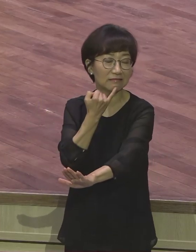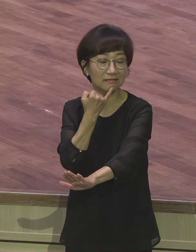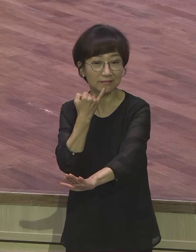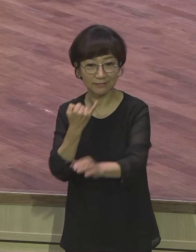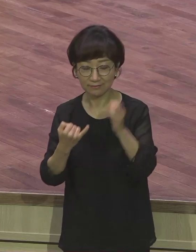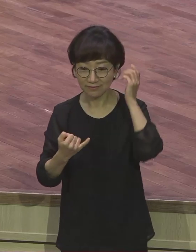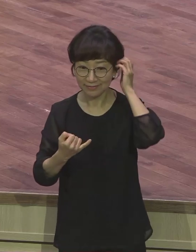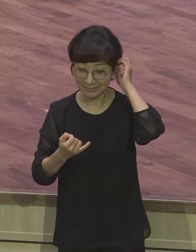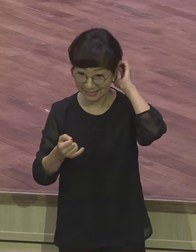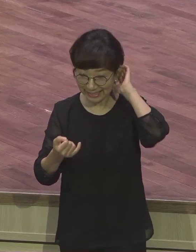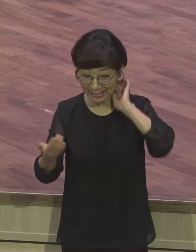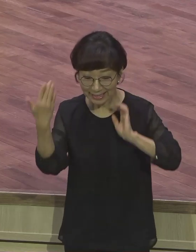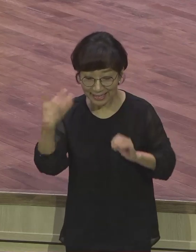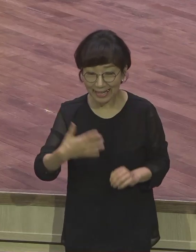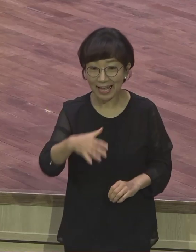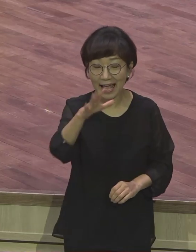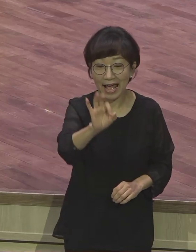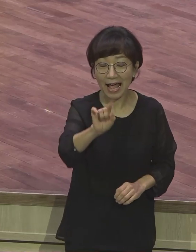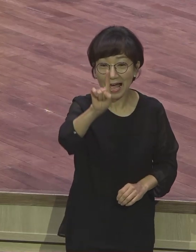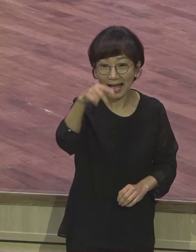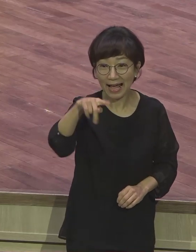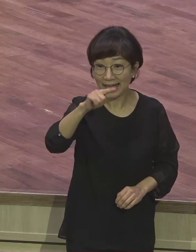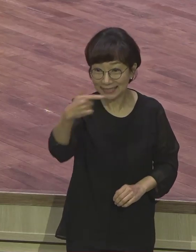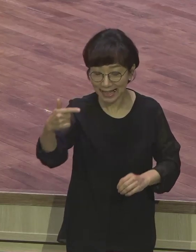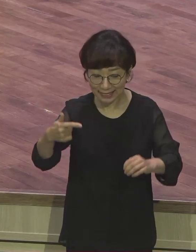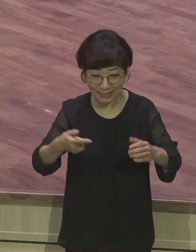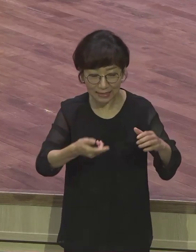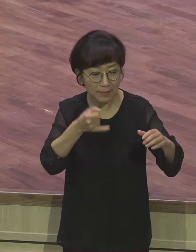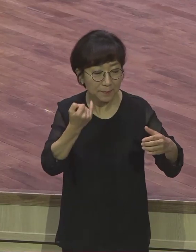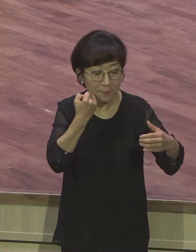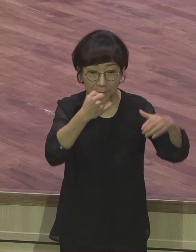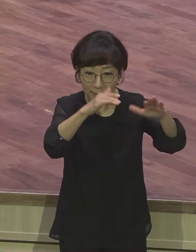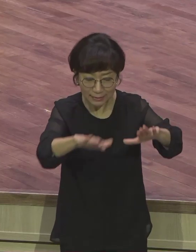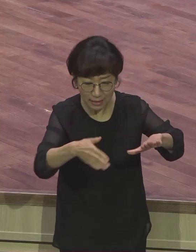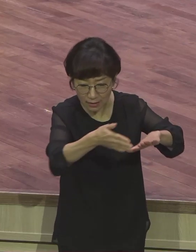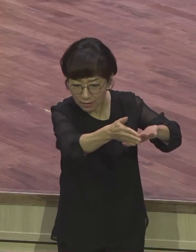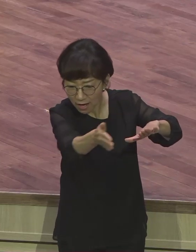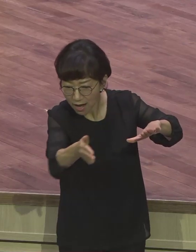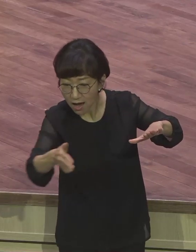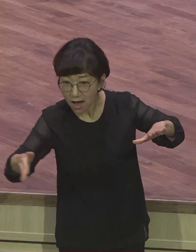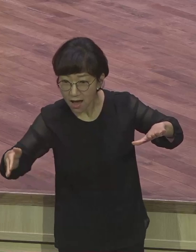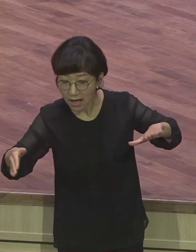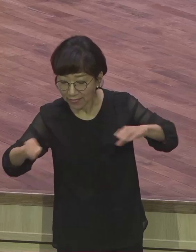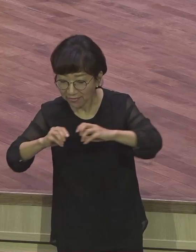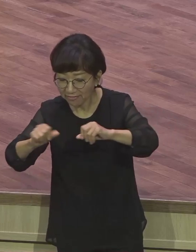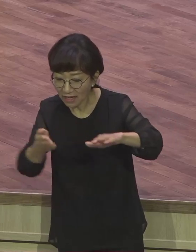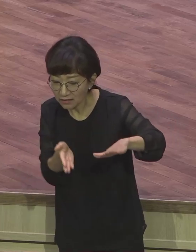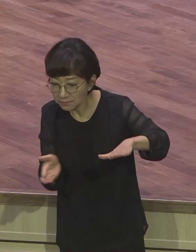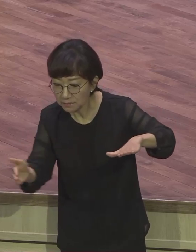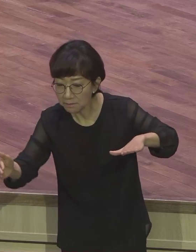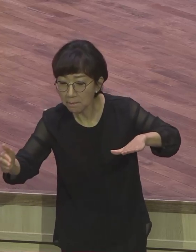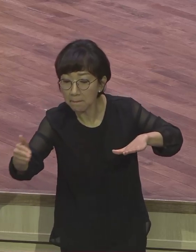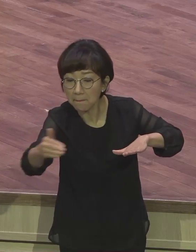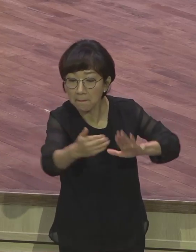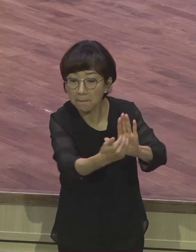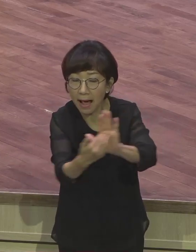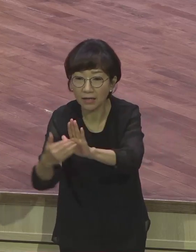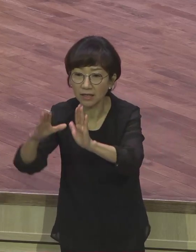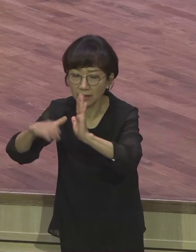아산만을 막을 때 아무도 그 과학자들이 뭐 박사들이 뭐 대단한 사람들 전문가들 와서 못 막았어요. 물살이